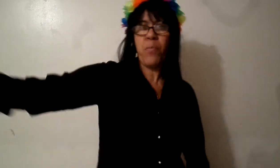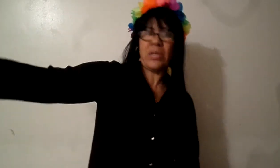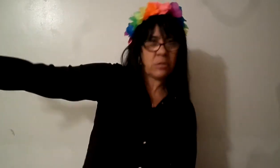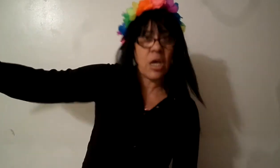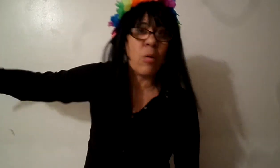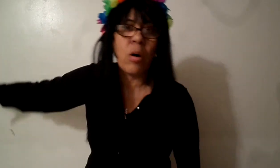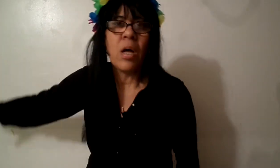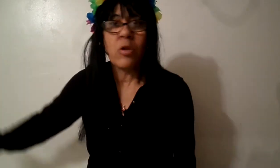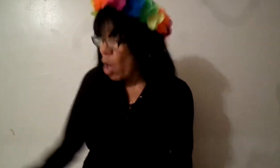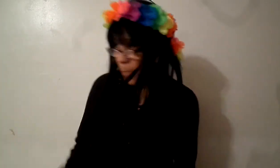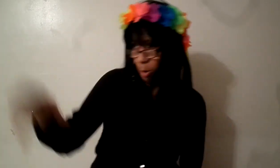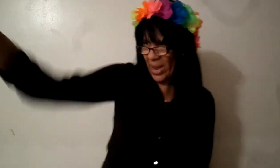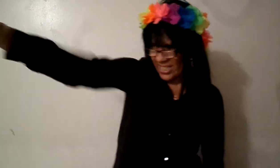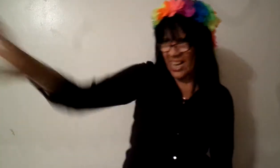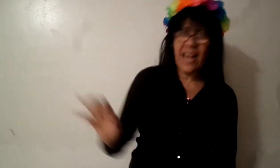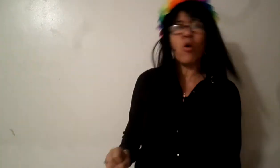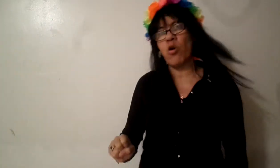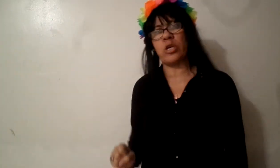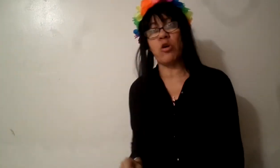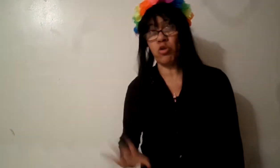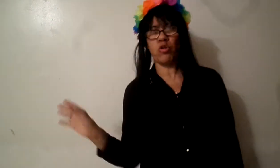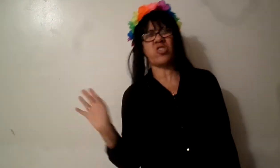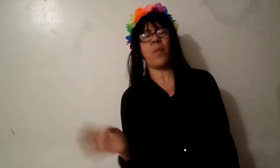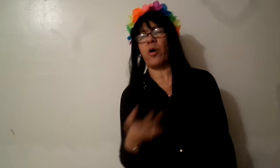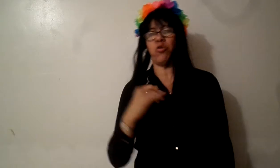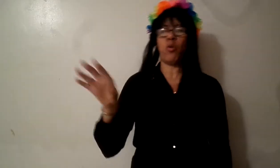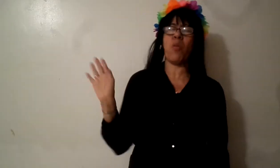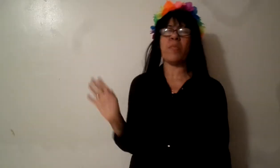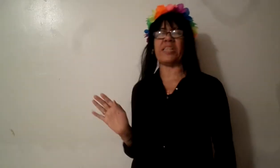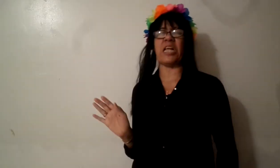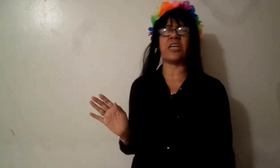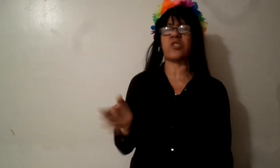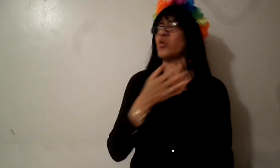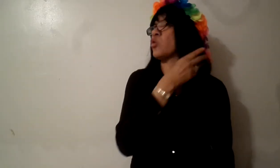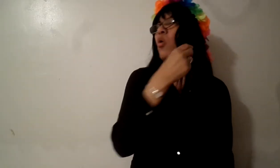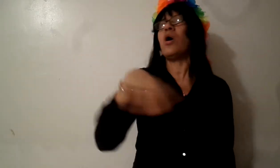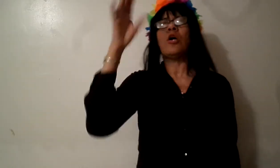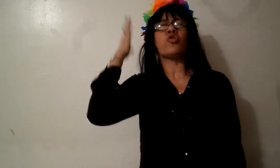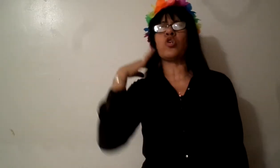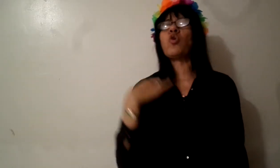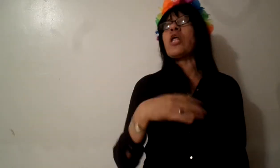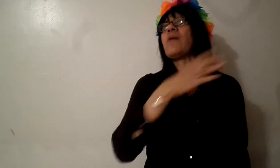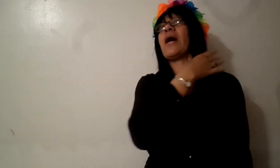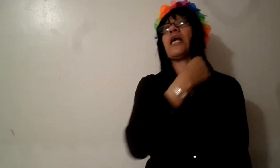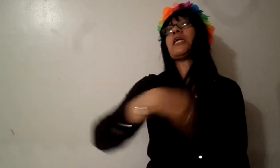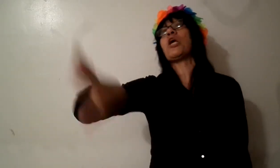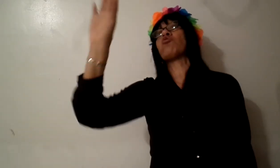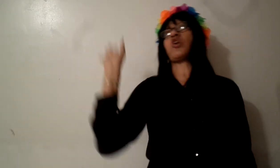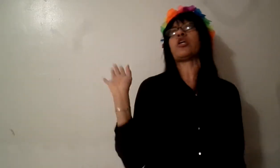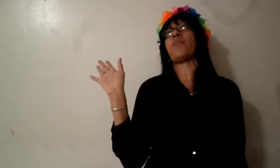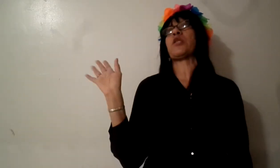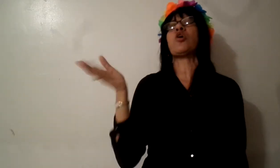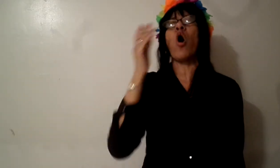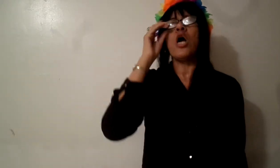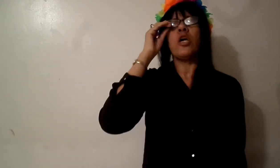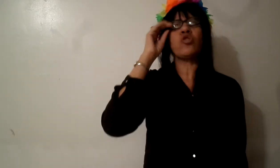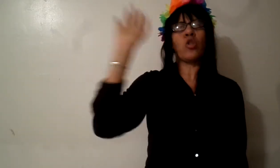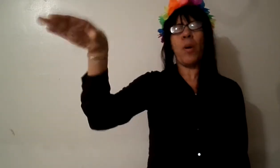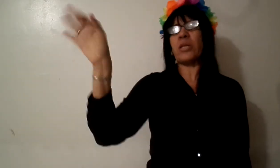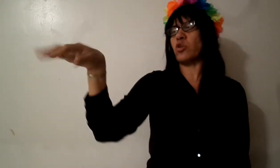antiguo no pero vete a largo con ellos yo no sé yo no me voy a en eso yo no yo soy el evangelista yo soy el que predico y yo no me meto yo